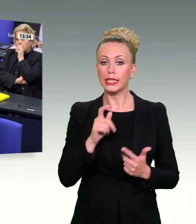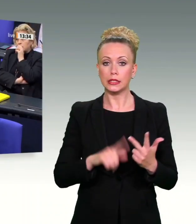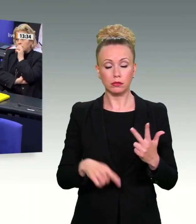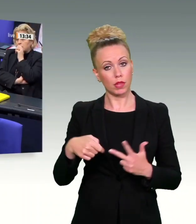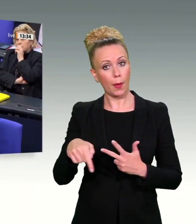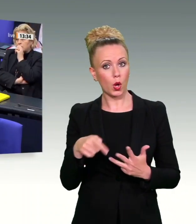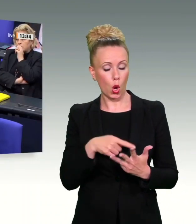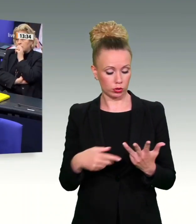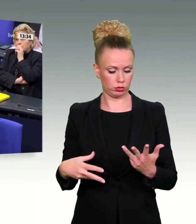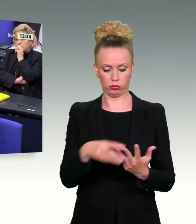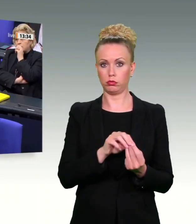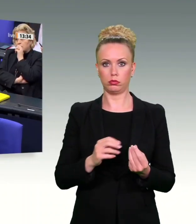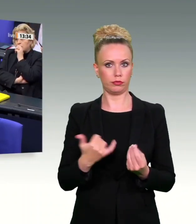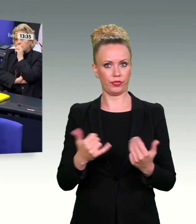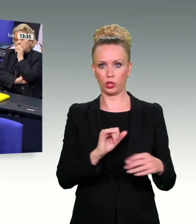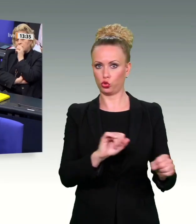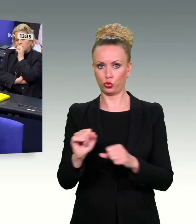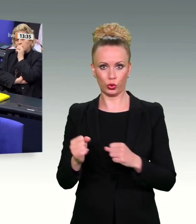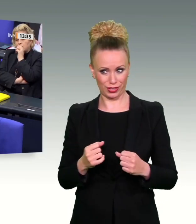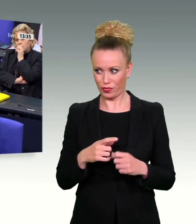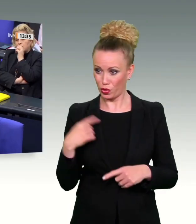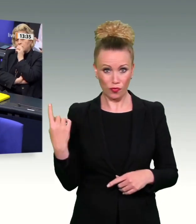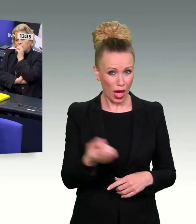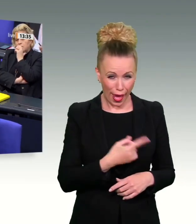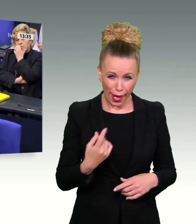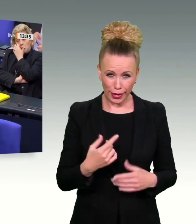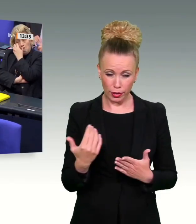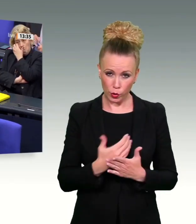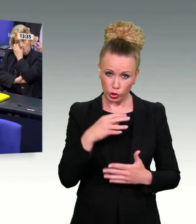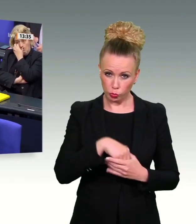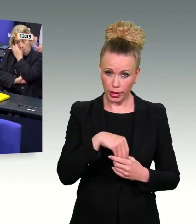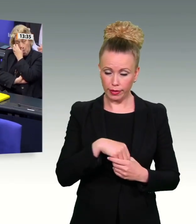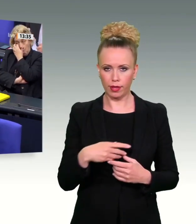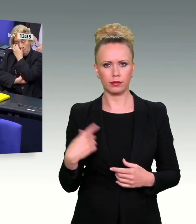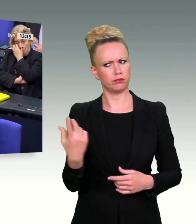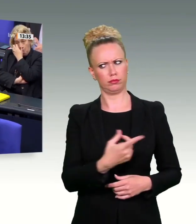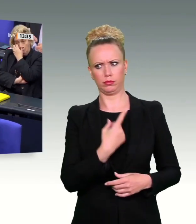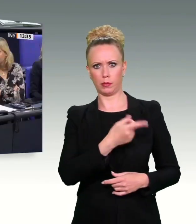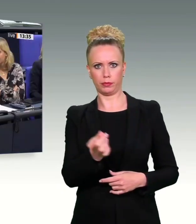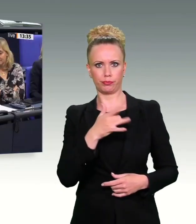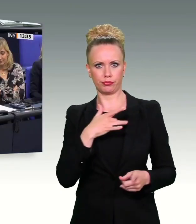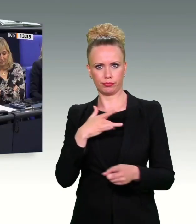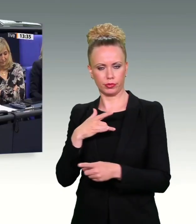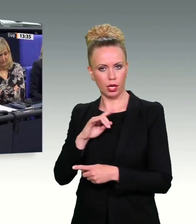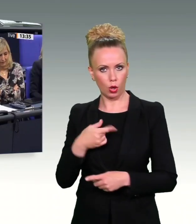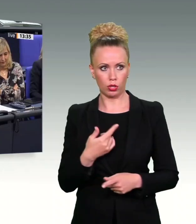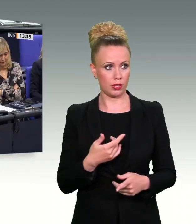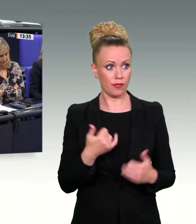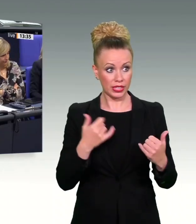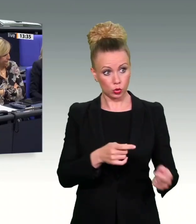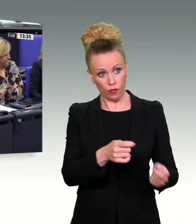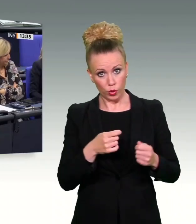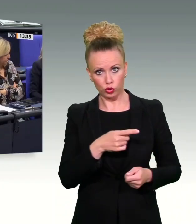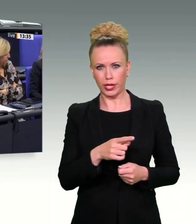Vorratsdatenspeicherung machen. Sie riskieren doch mit Ihrem Vorschlag ein sechstes Mal krachend zu scheitern.